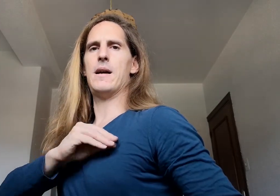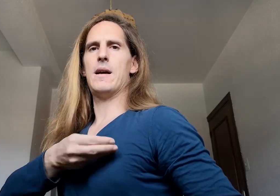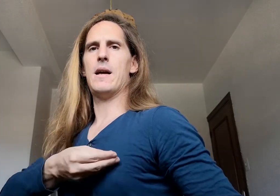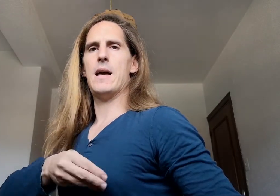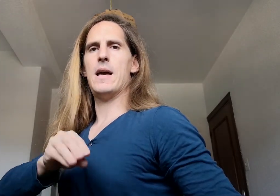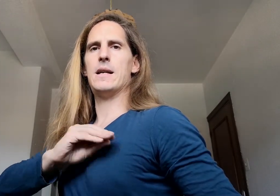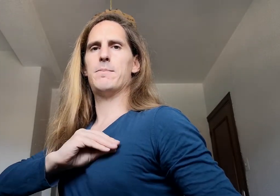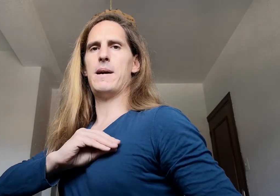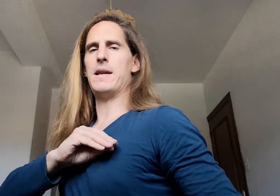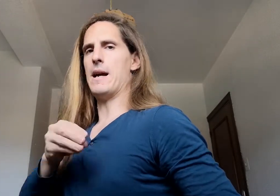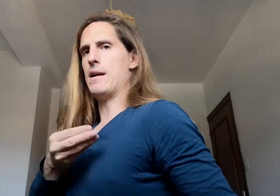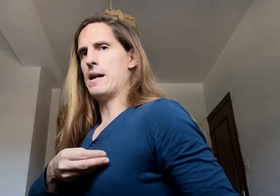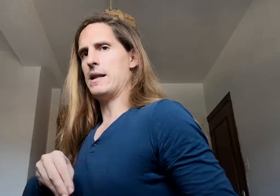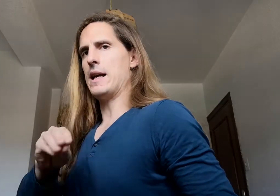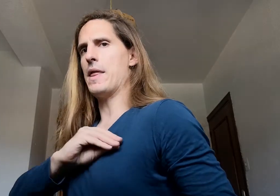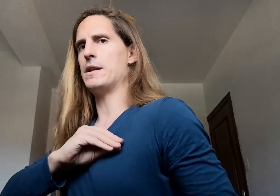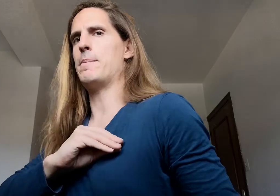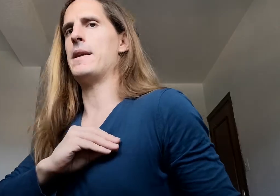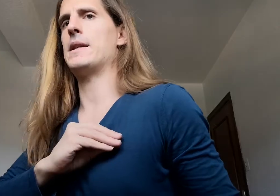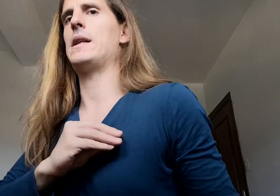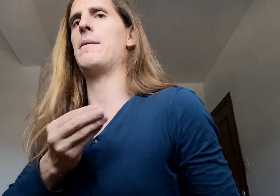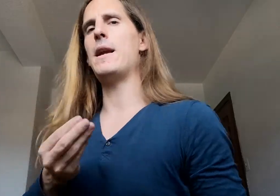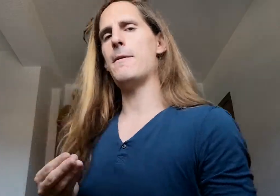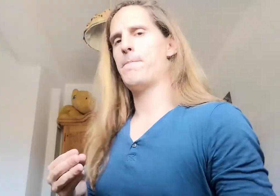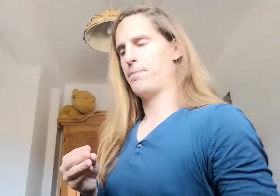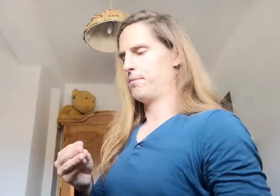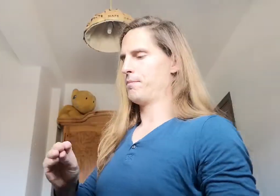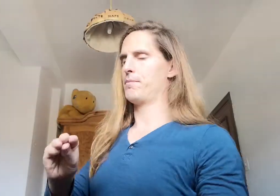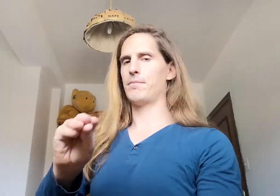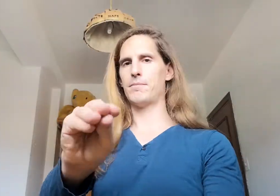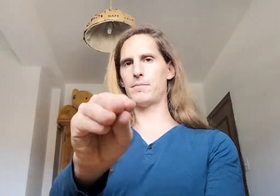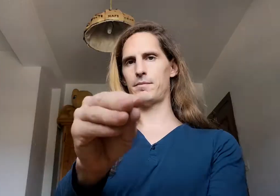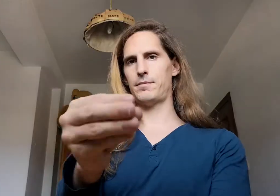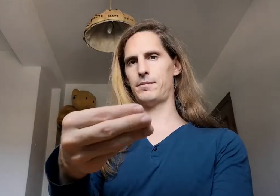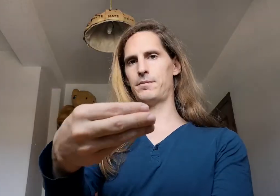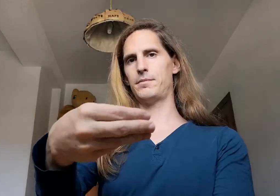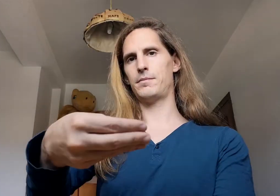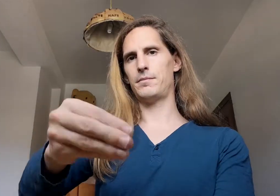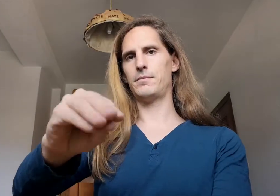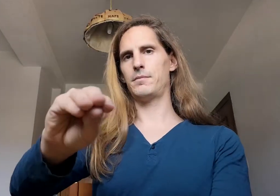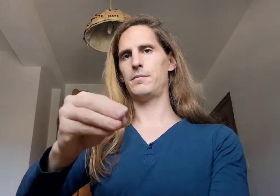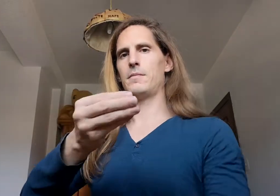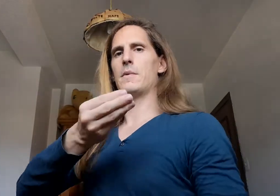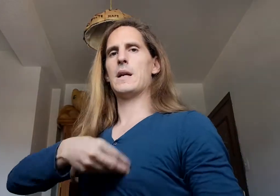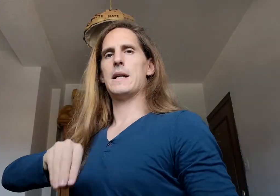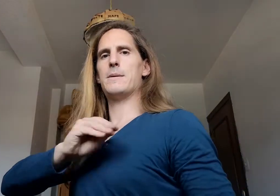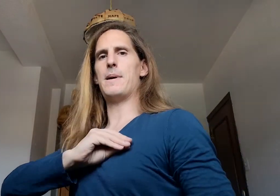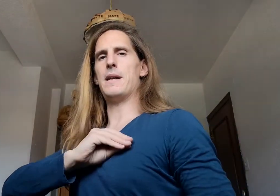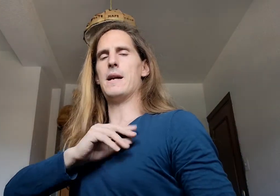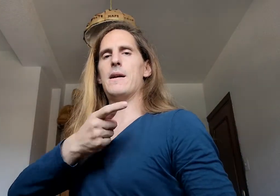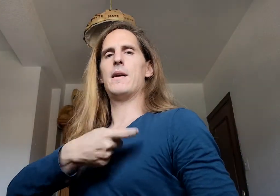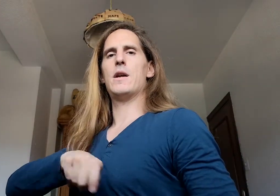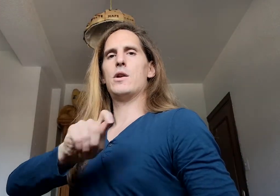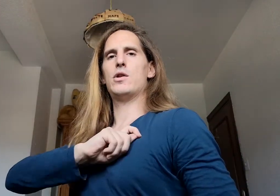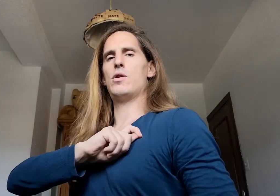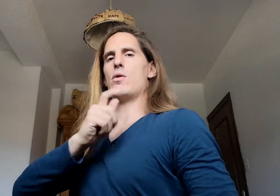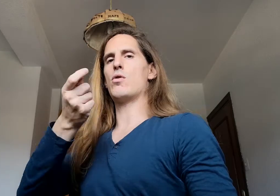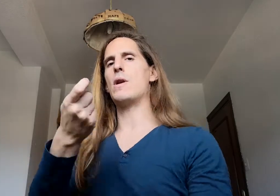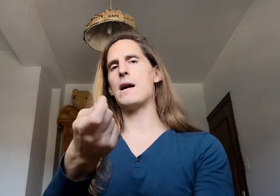españa hay gente que hace españa así vale españa yo hago con la